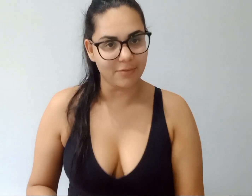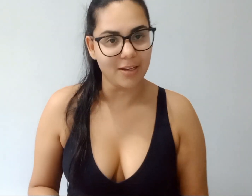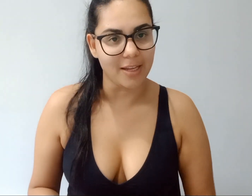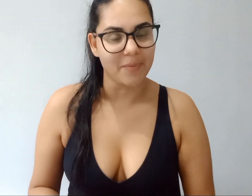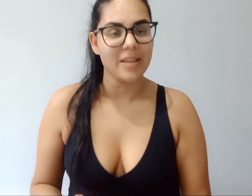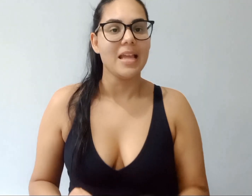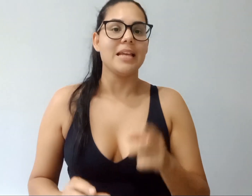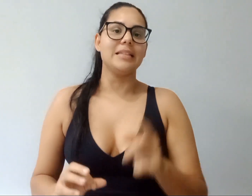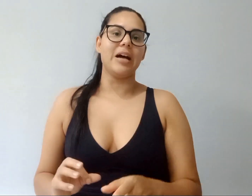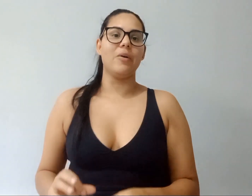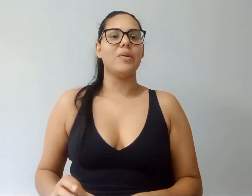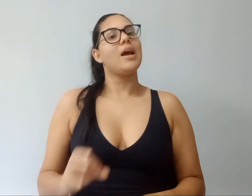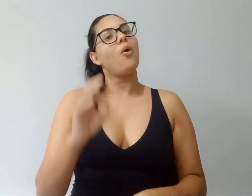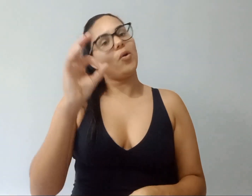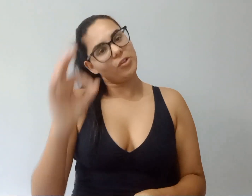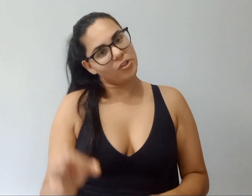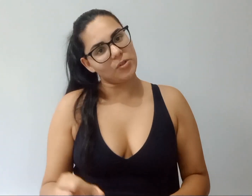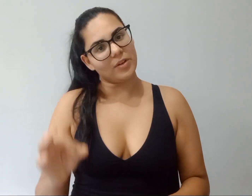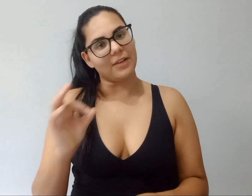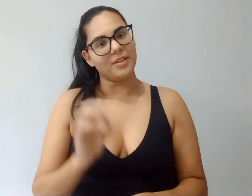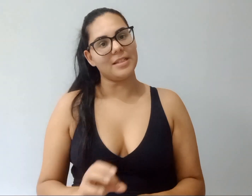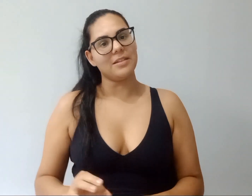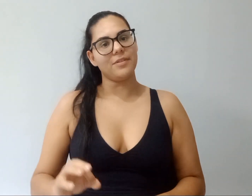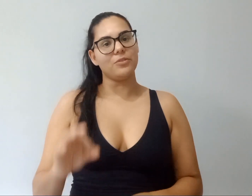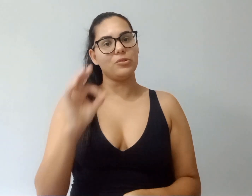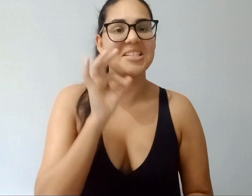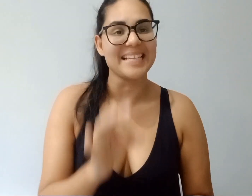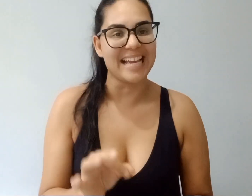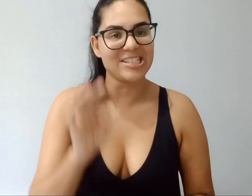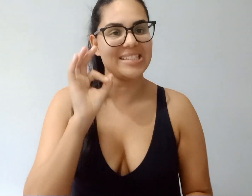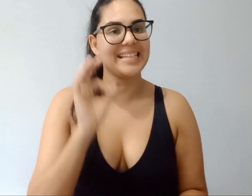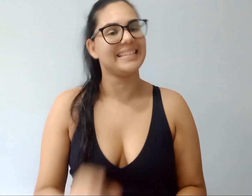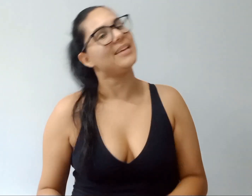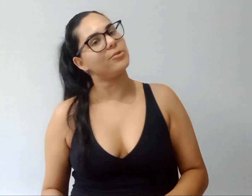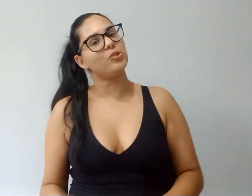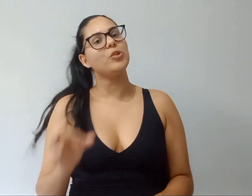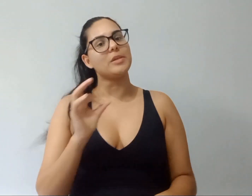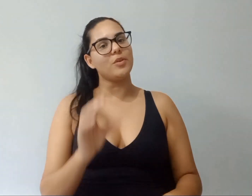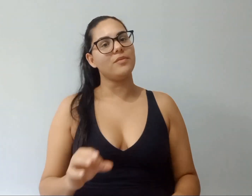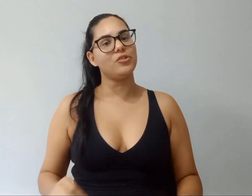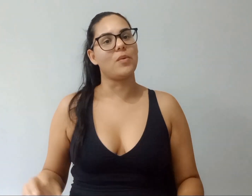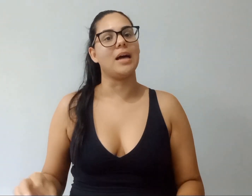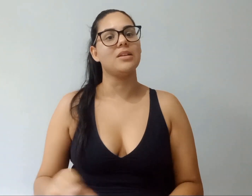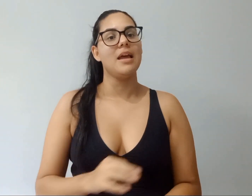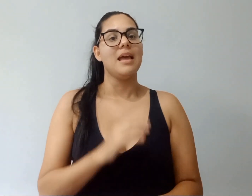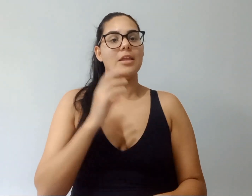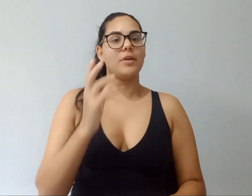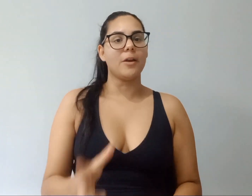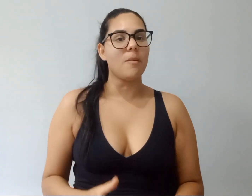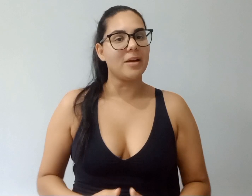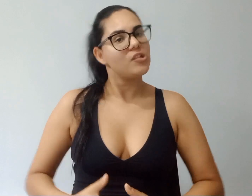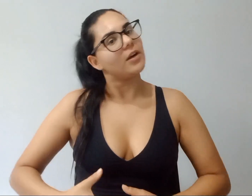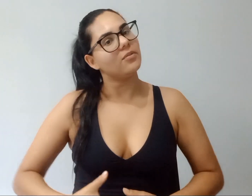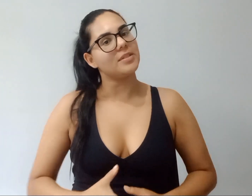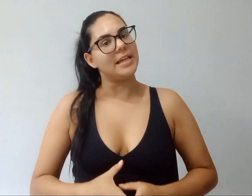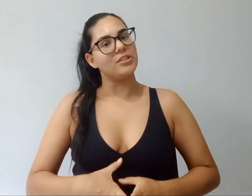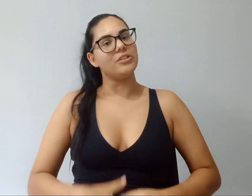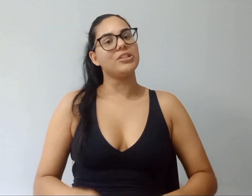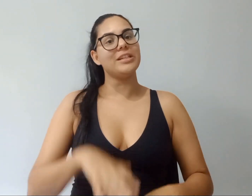valer. Então, hoje estou gravando esse vídeo de 17 de setembro de 2024. E eu quero compartilhar com vocês, gente, que